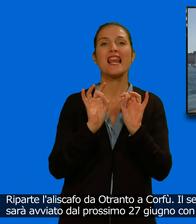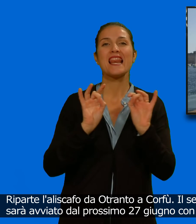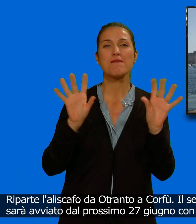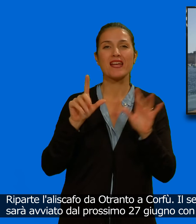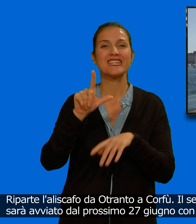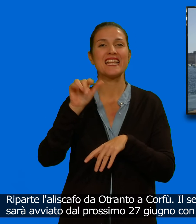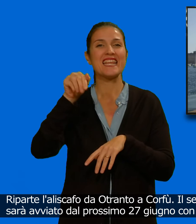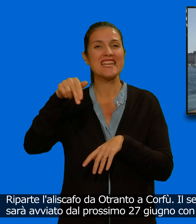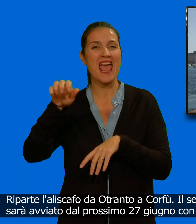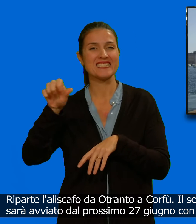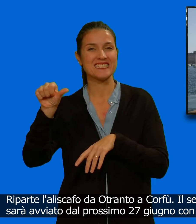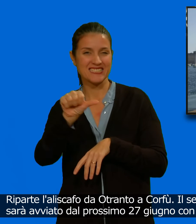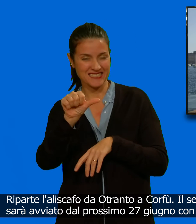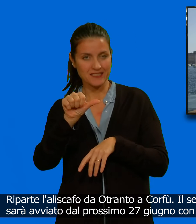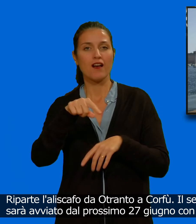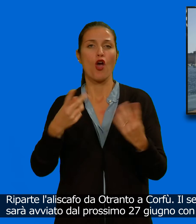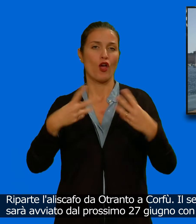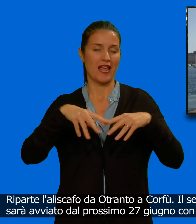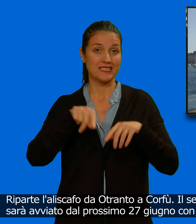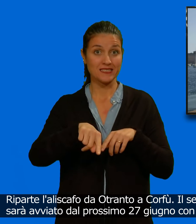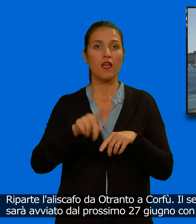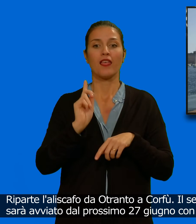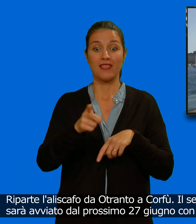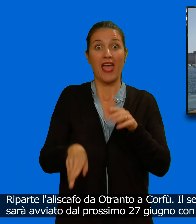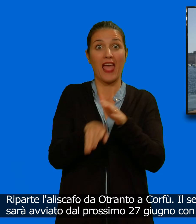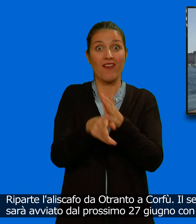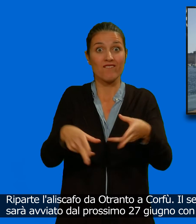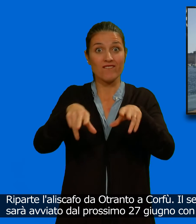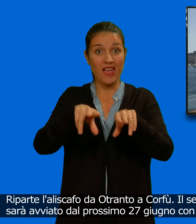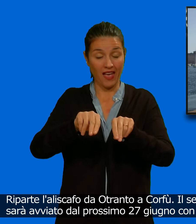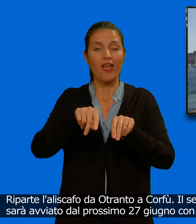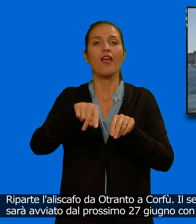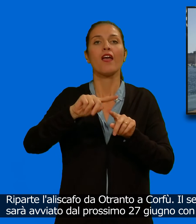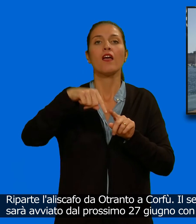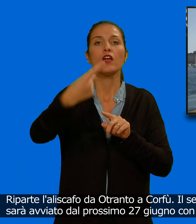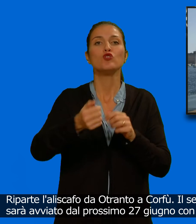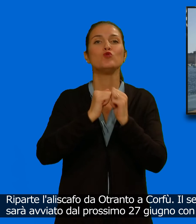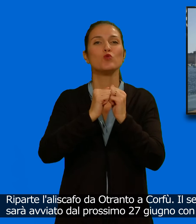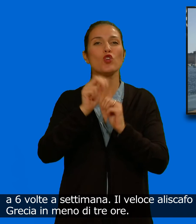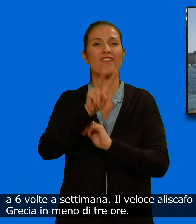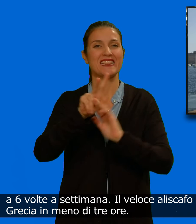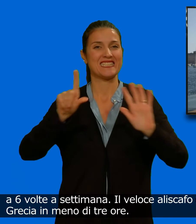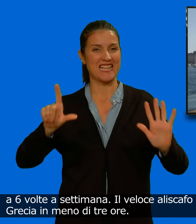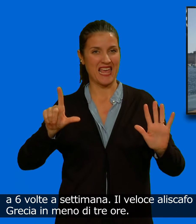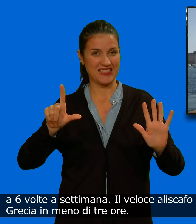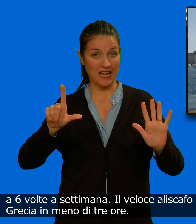avviato dal prossimo 27 giugno, con un incremento di corse fino a 6 volte a settimana.